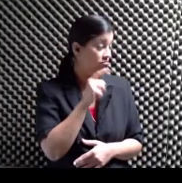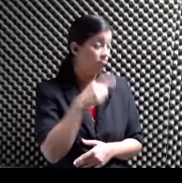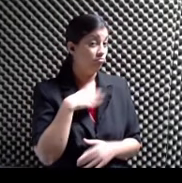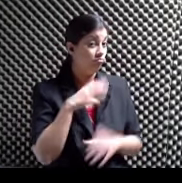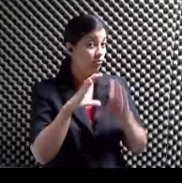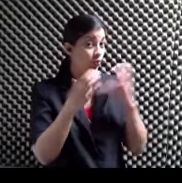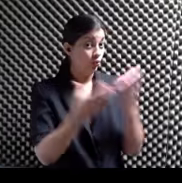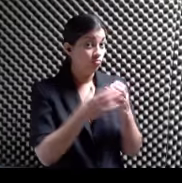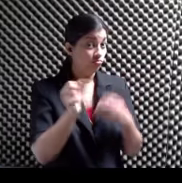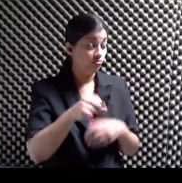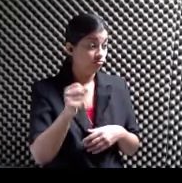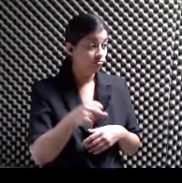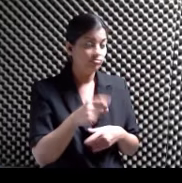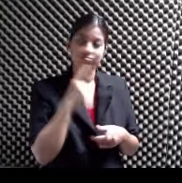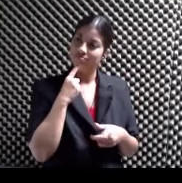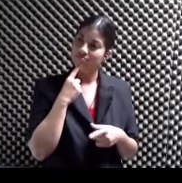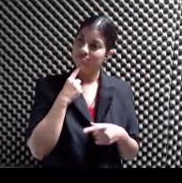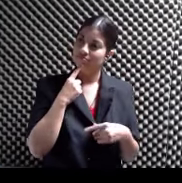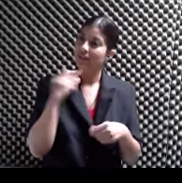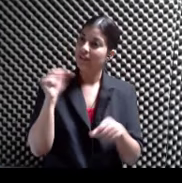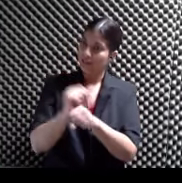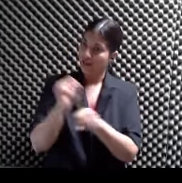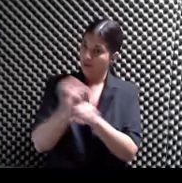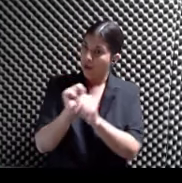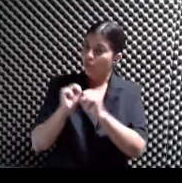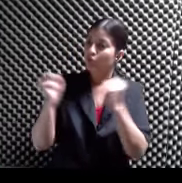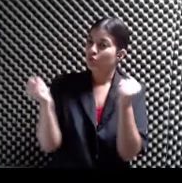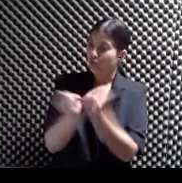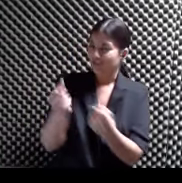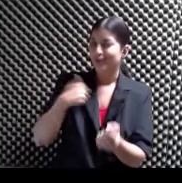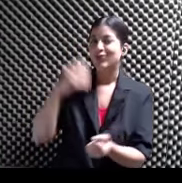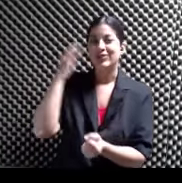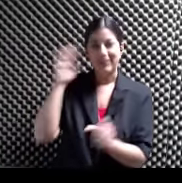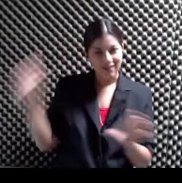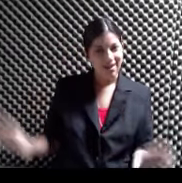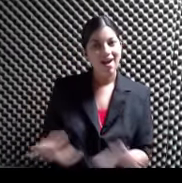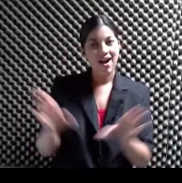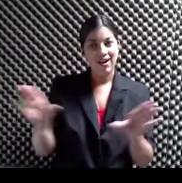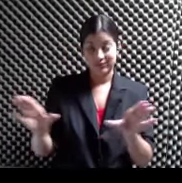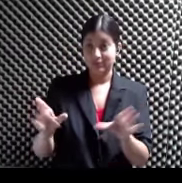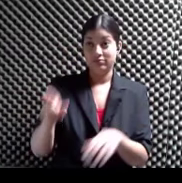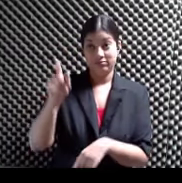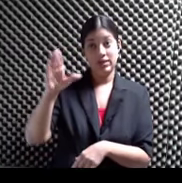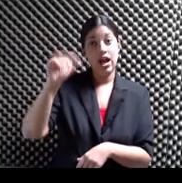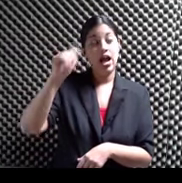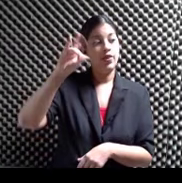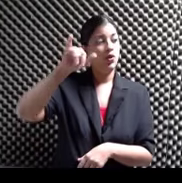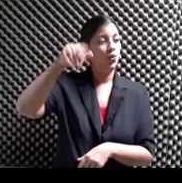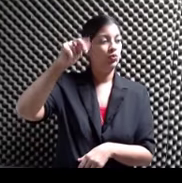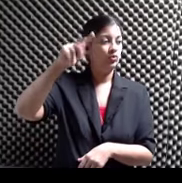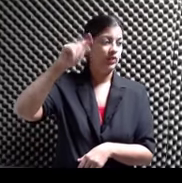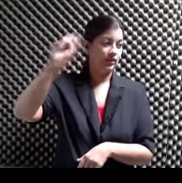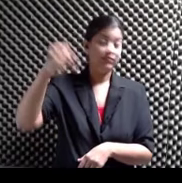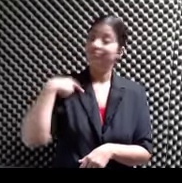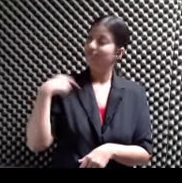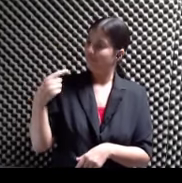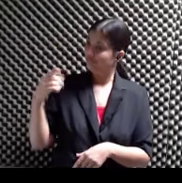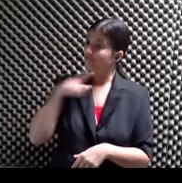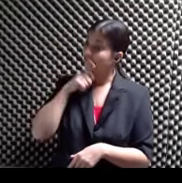está bien chévere La labor social Que sé que hacen Este club en adjuntas Y aquí hay mucha información De verdad Que muchas felicidades Por los 58